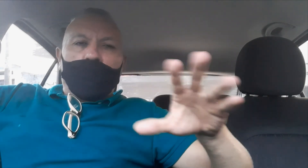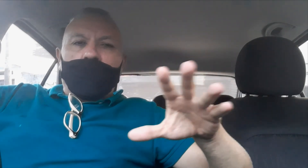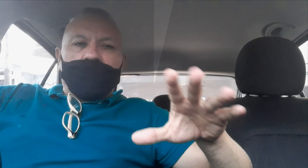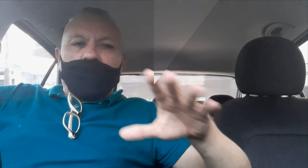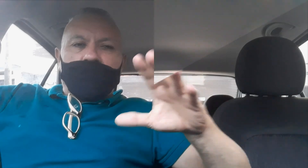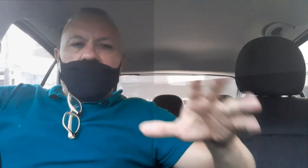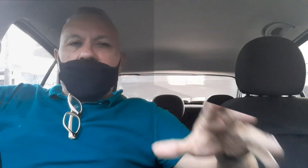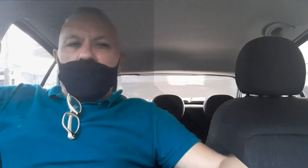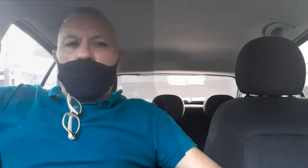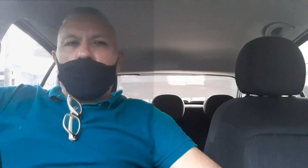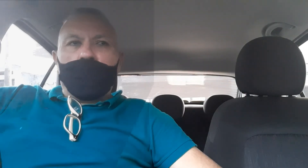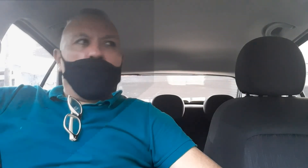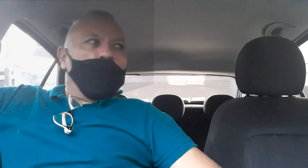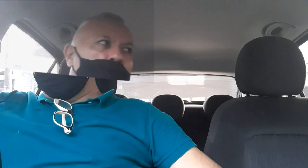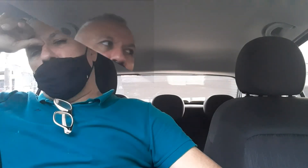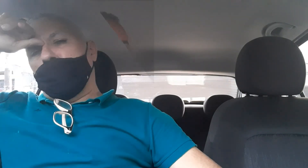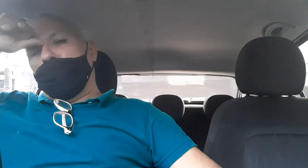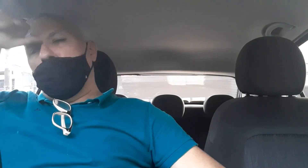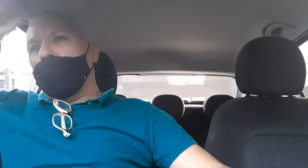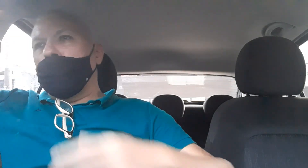eu busquei essa luz,